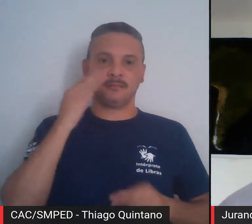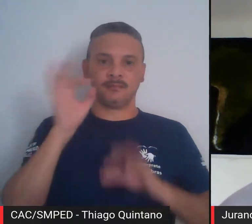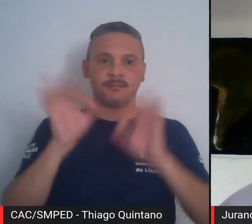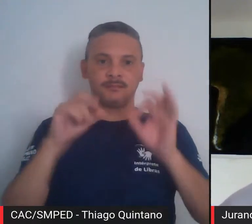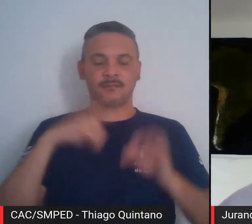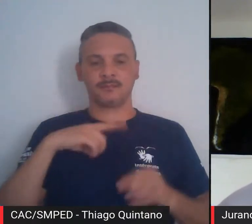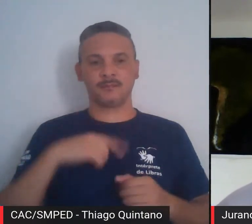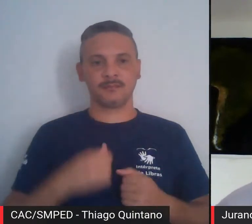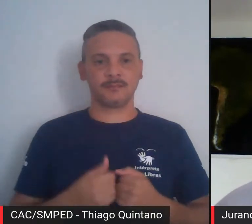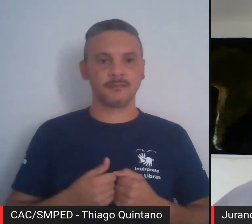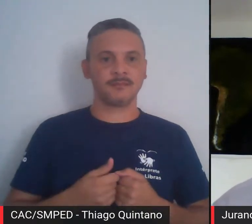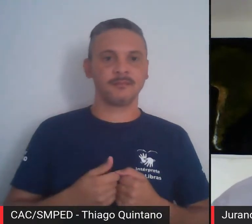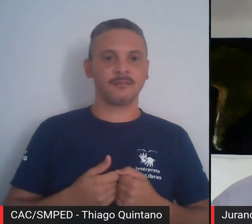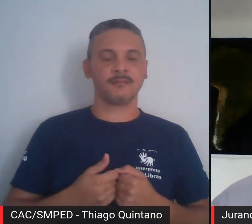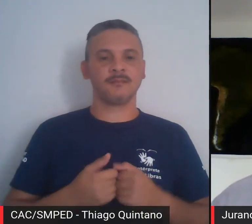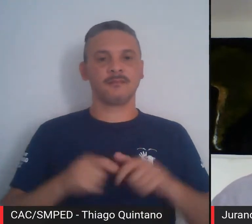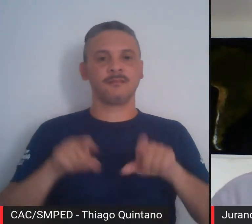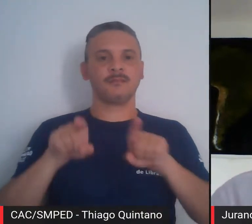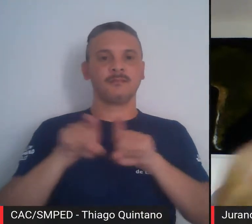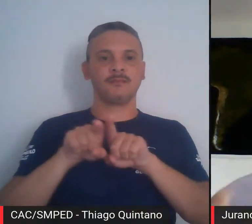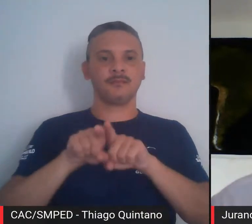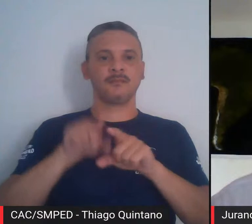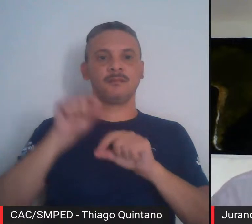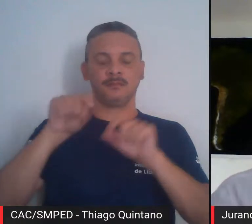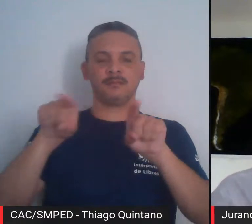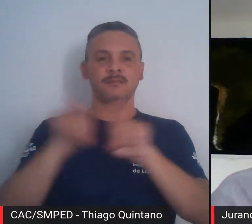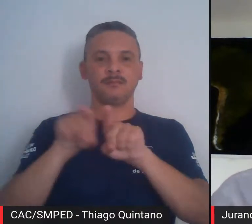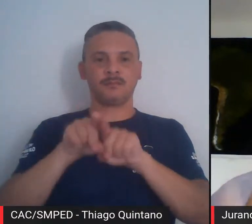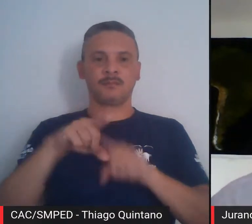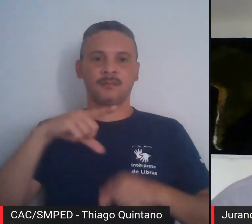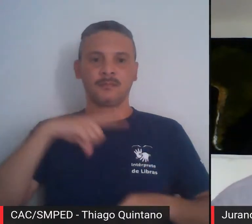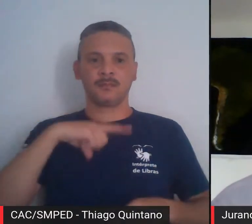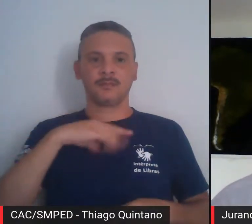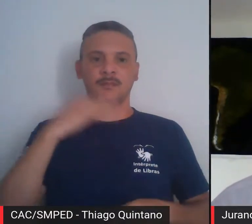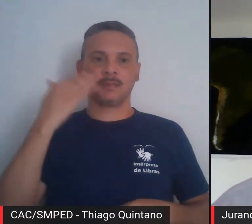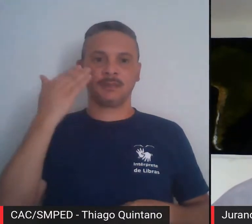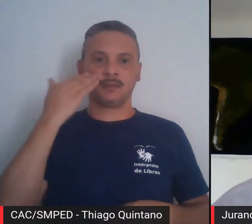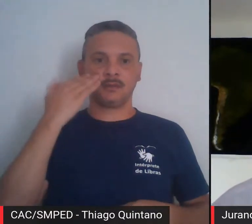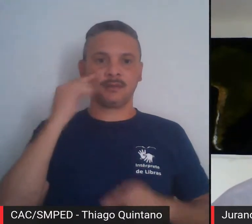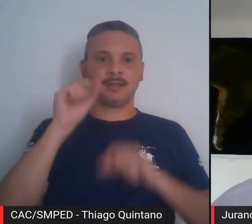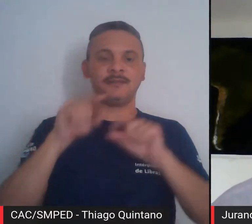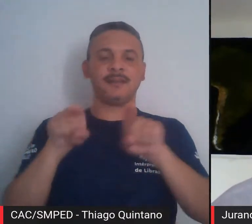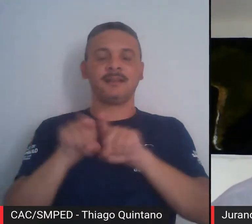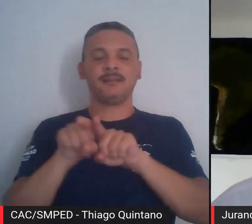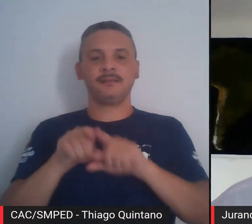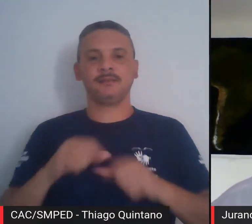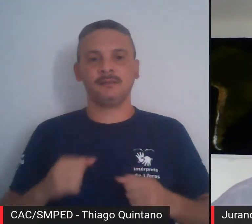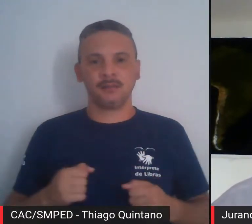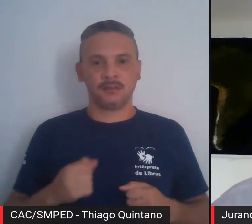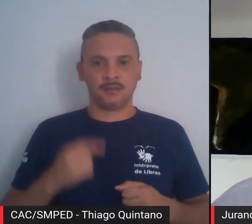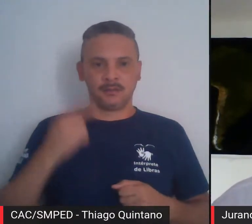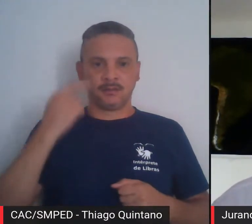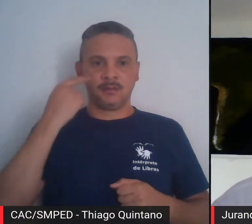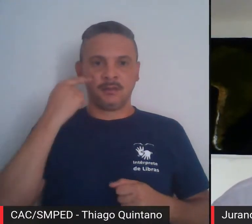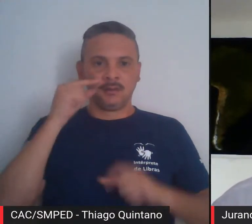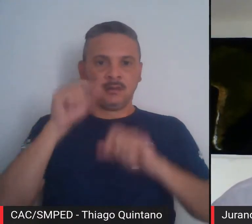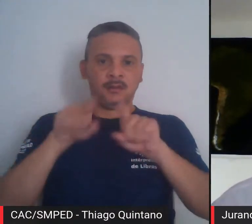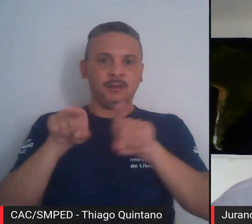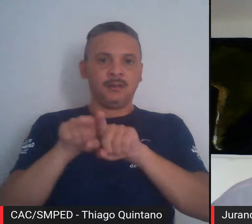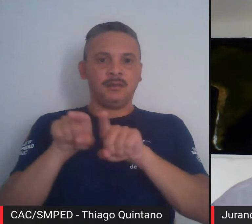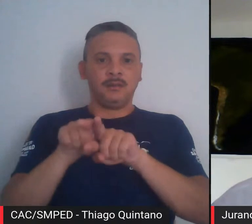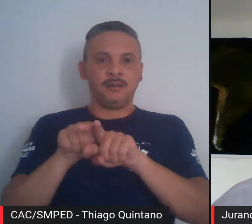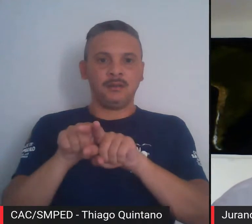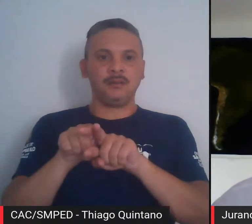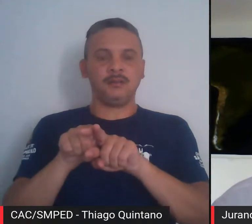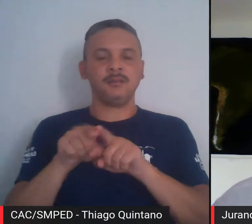do Votorura, que é o quartizito, e faz parte de um contexto que eu vou falar um pouquinho sobre daqui a pouquinho. Então, os